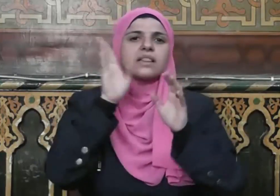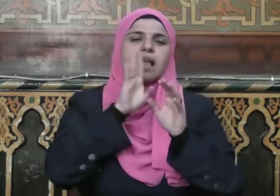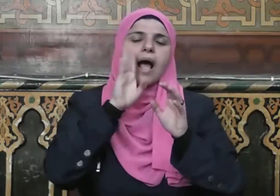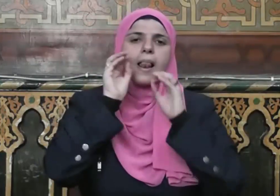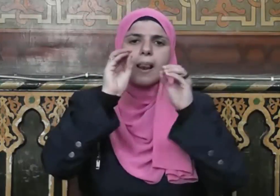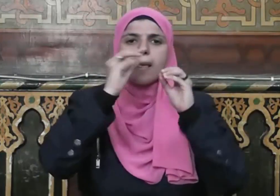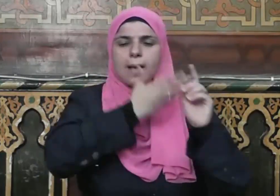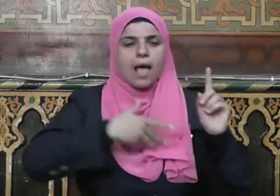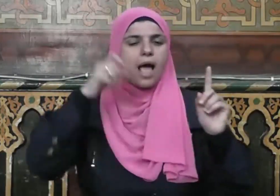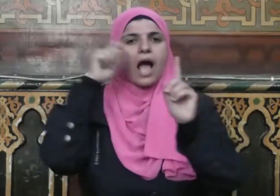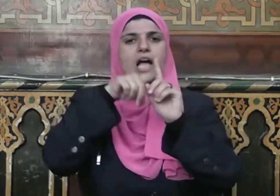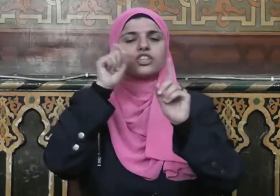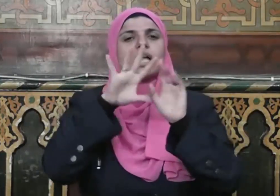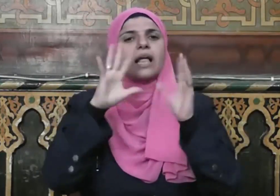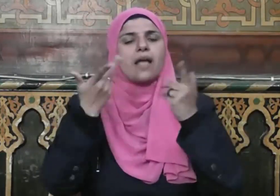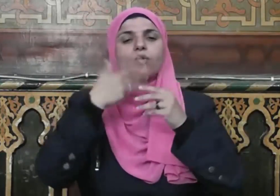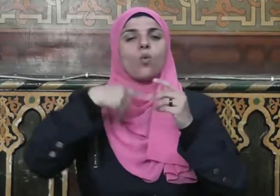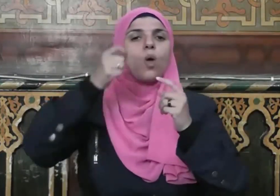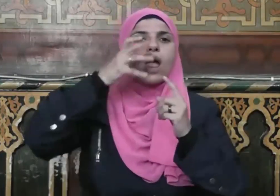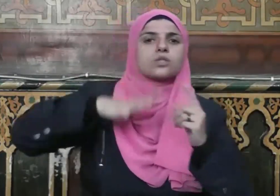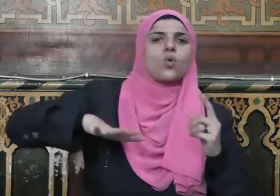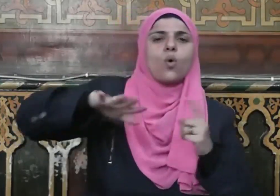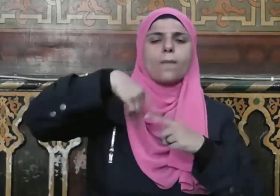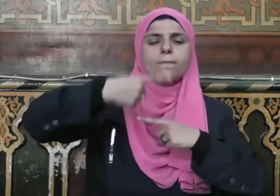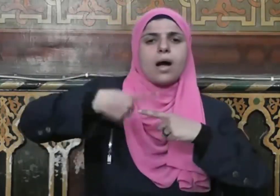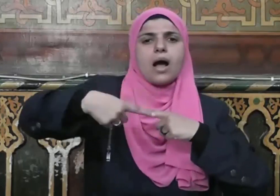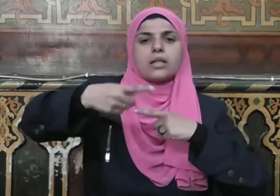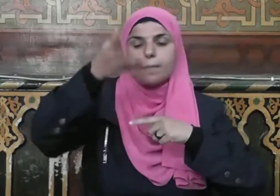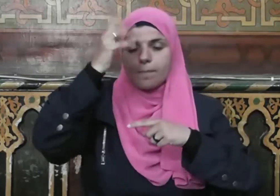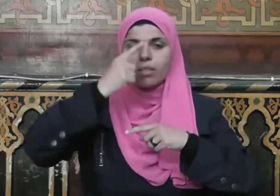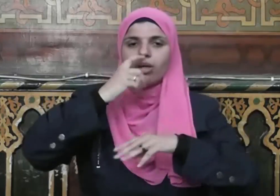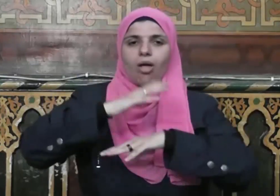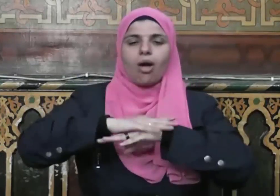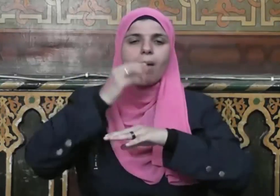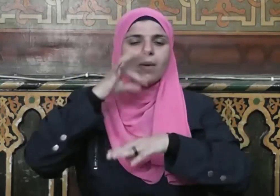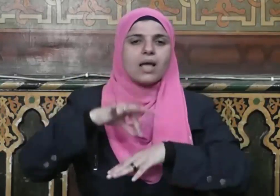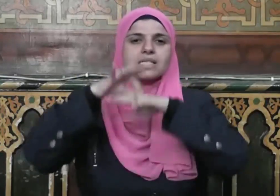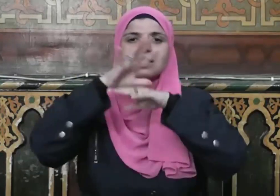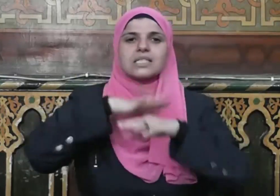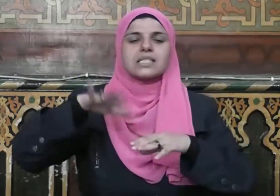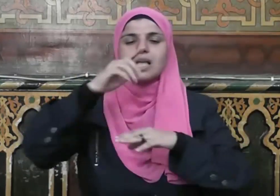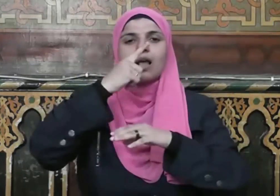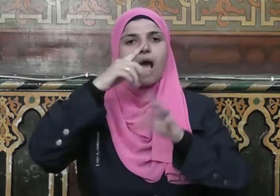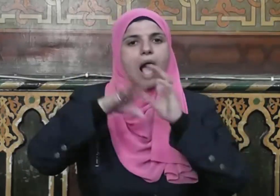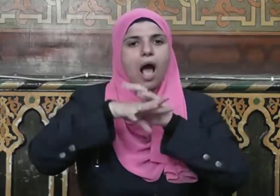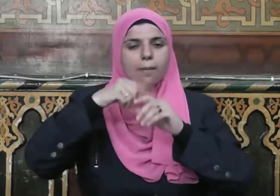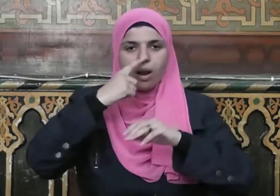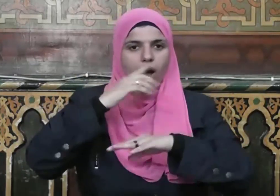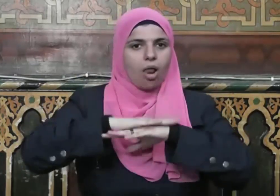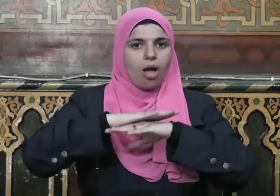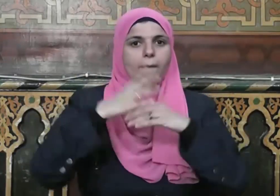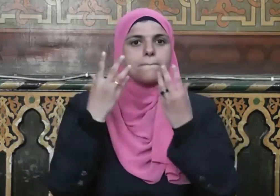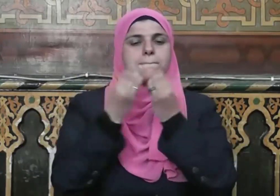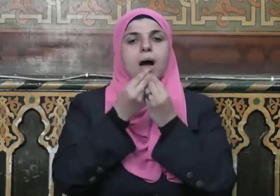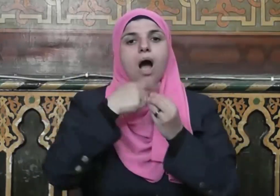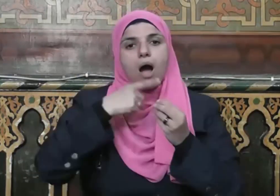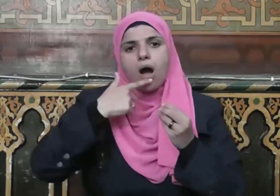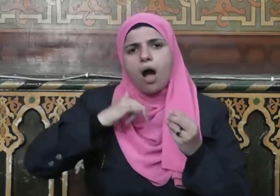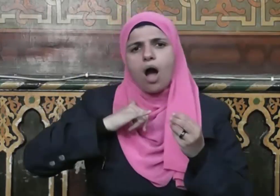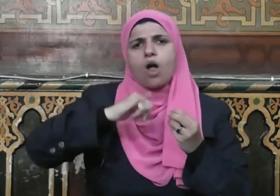الحج لأصحابه وللأمة من بعدهم ويرسق للقيم الإنسانية والأخلاقية التي